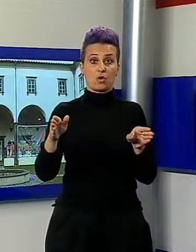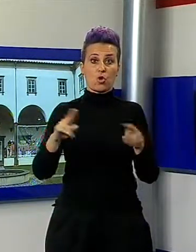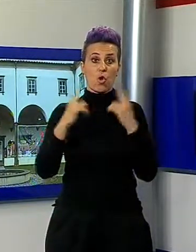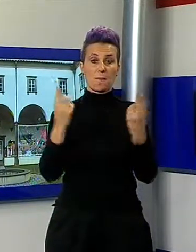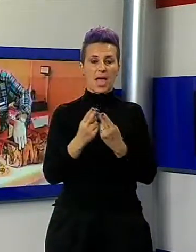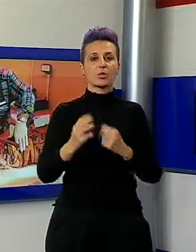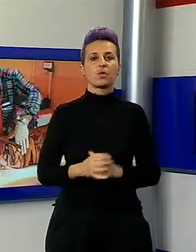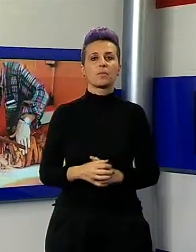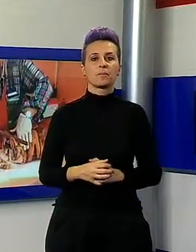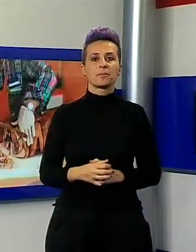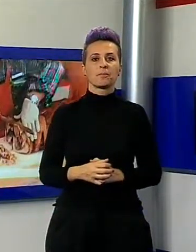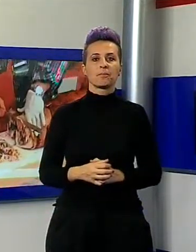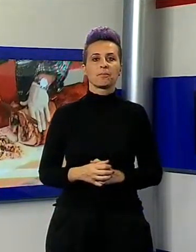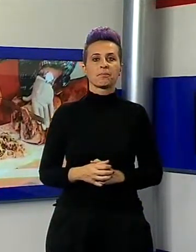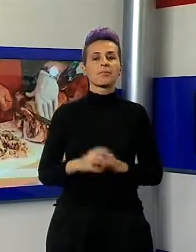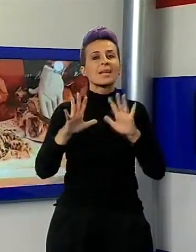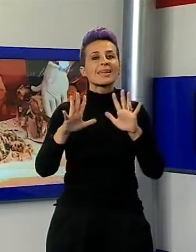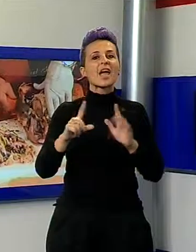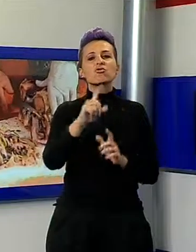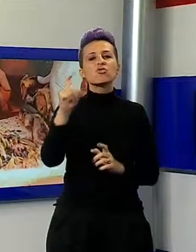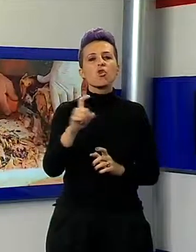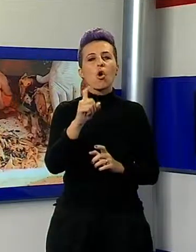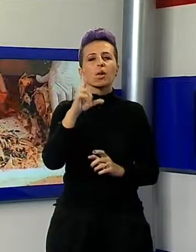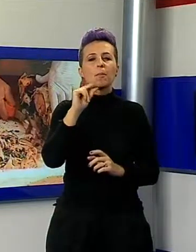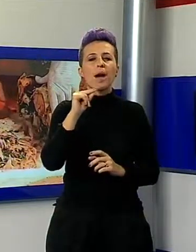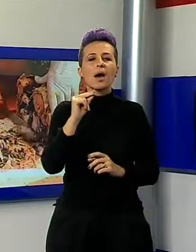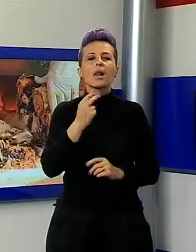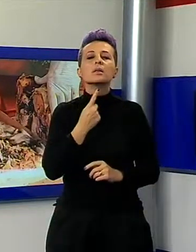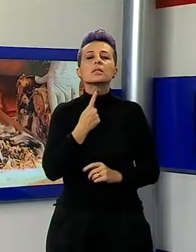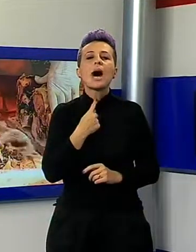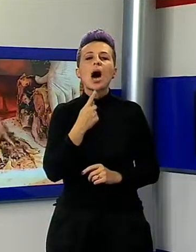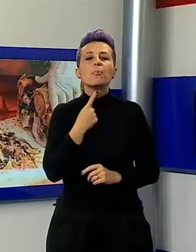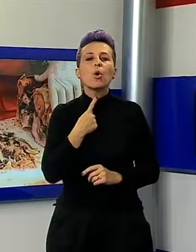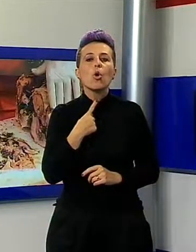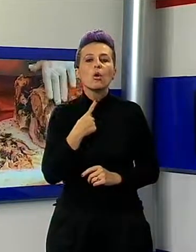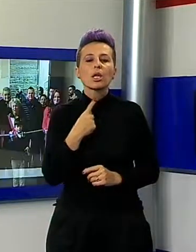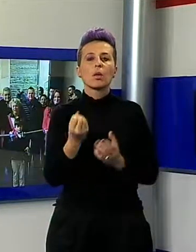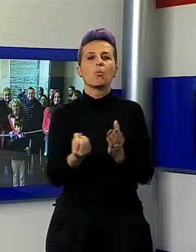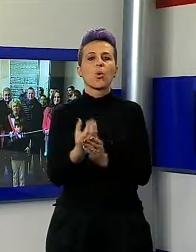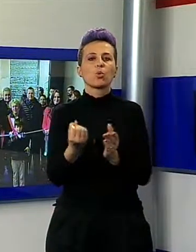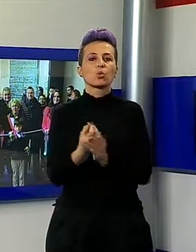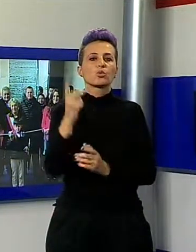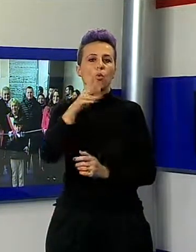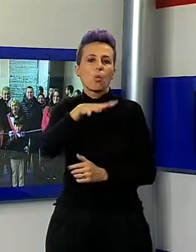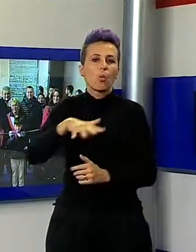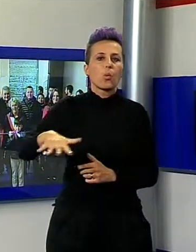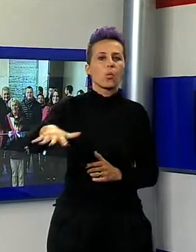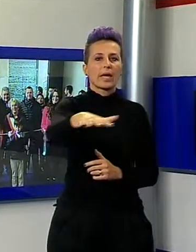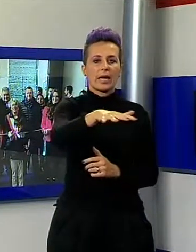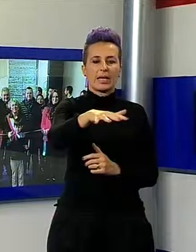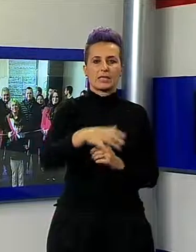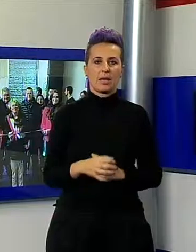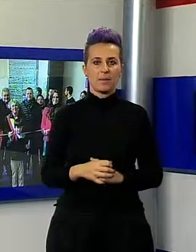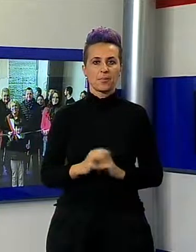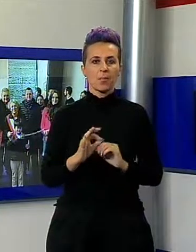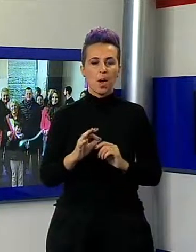Dieci giorni sotto il segno dei sapori e dei saperi lucchesi, taglio del nastro per l'edizione 2016 del Desco, la